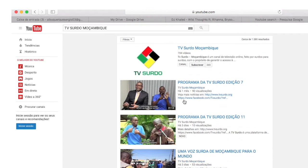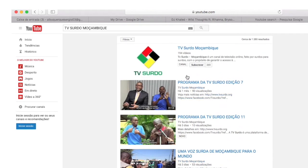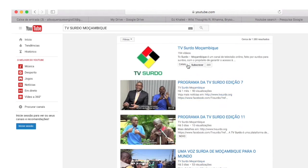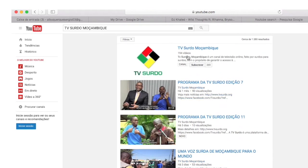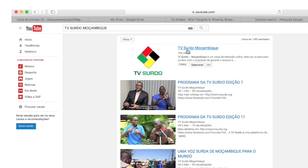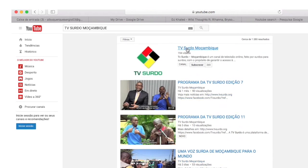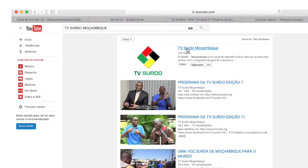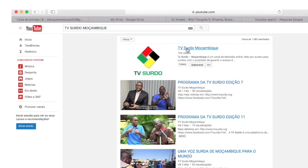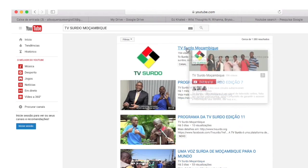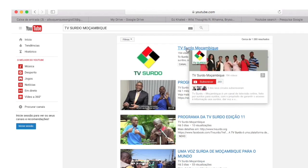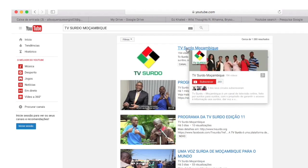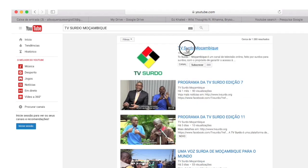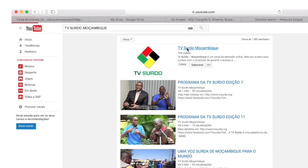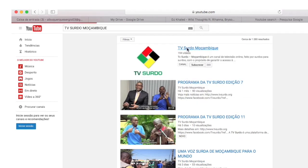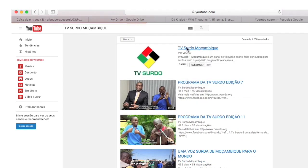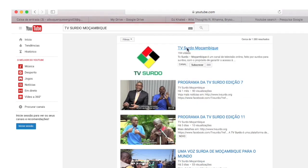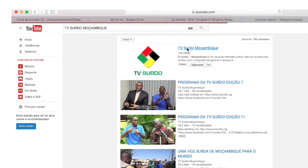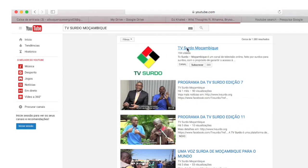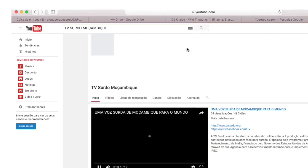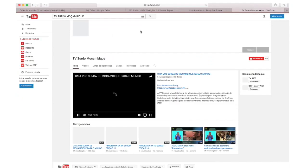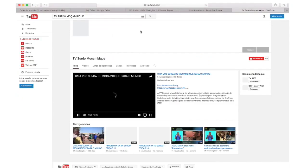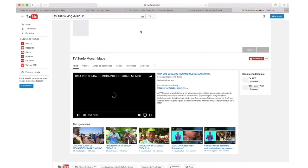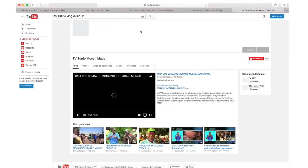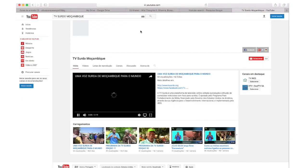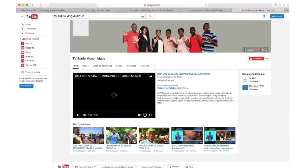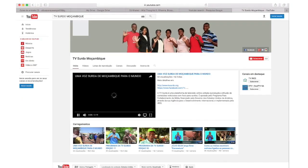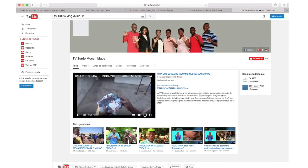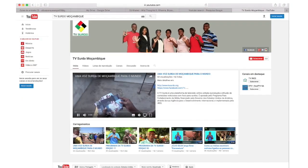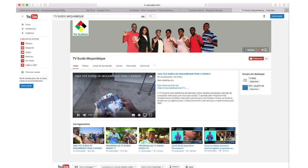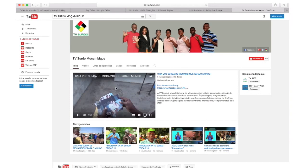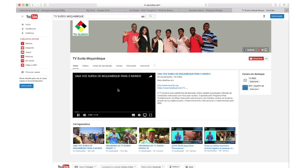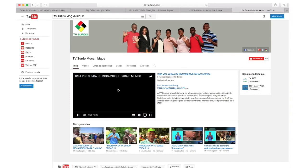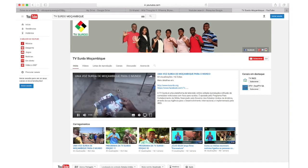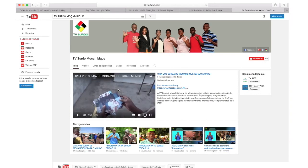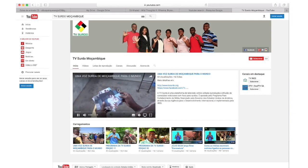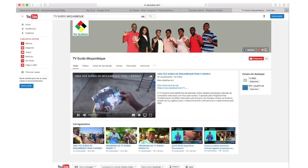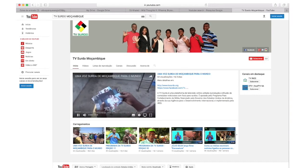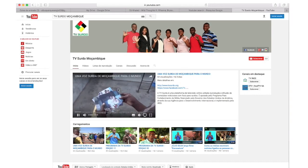podendo assistir também aos programas da TV surdo que são exibidos pela STV